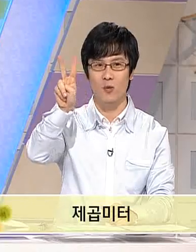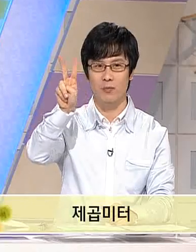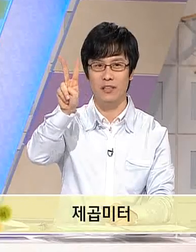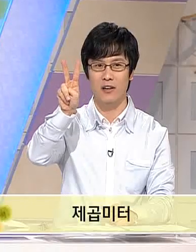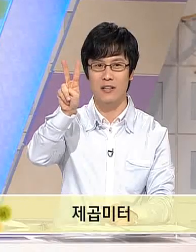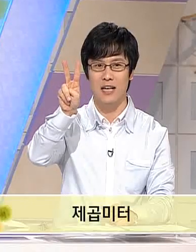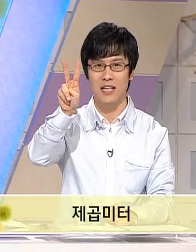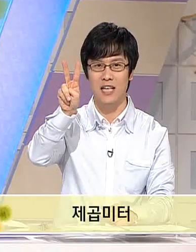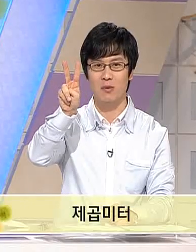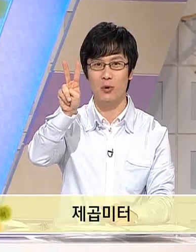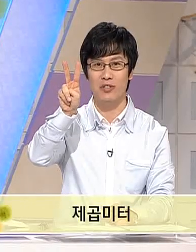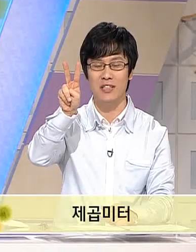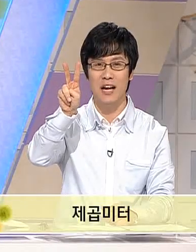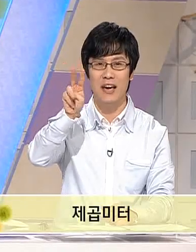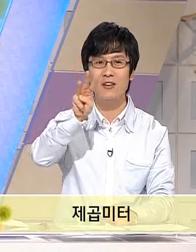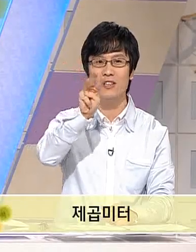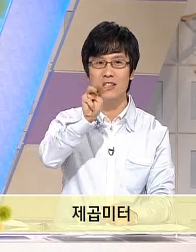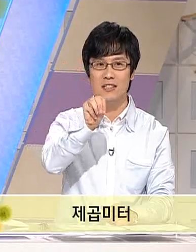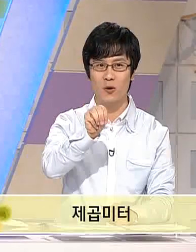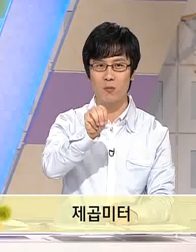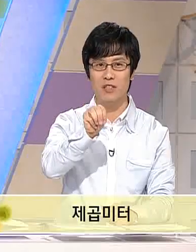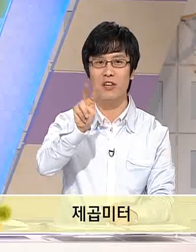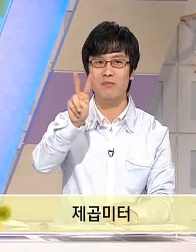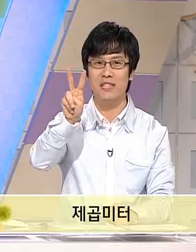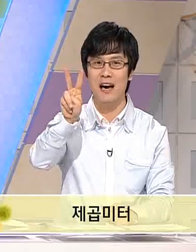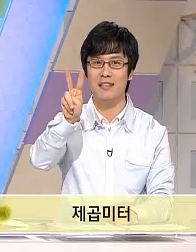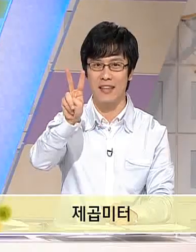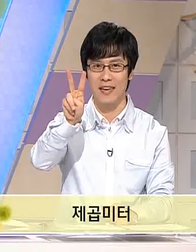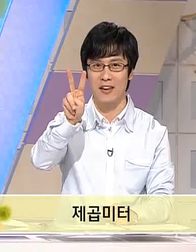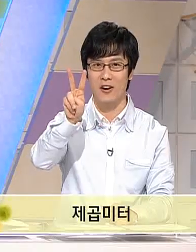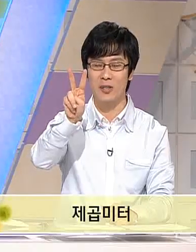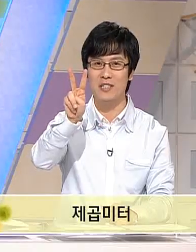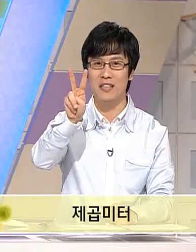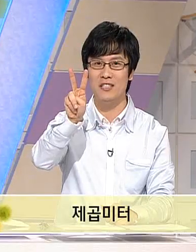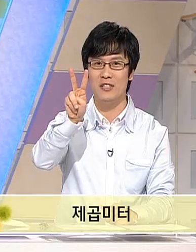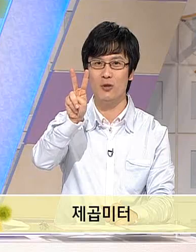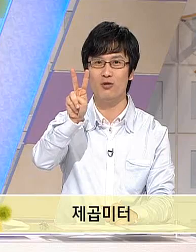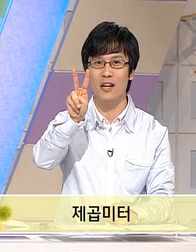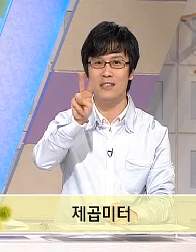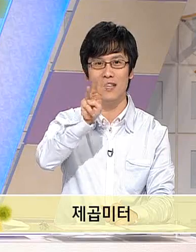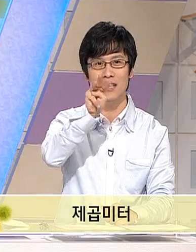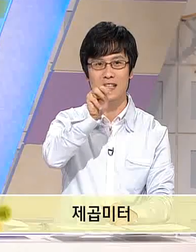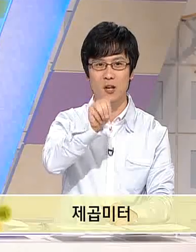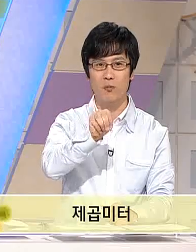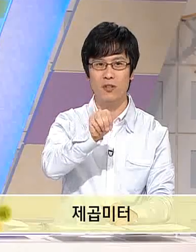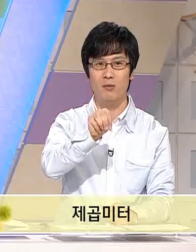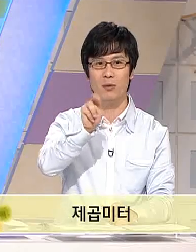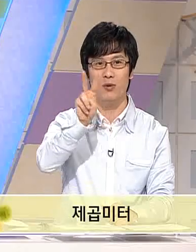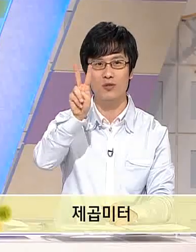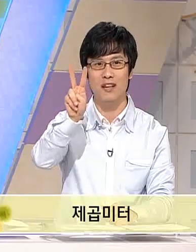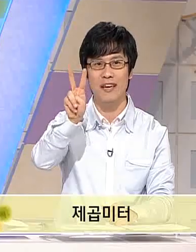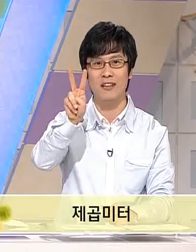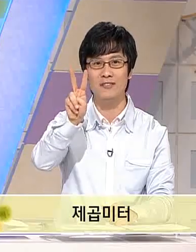제곱미터 자 다시 한 번 보여드릴까요? 제곱미터입니다. 네 어렵지 않으시죠? 중학생이 제곱미터 한 번 보여주실래요?